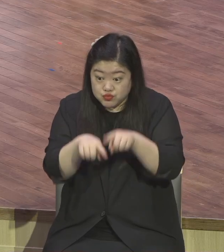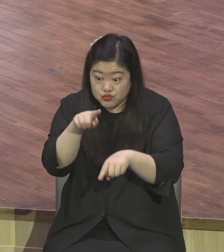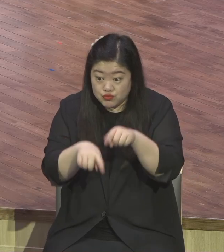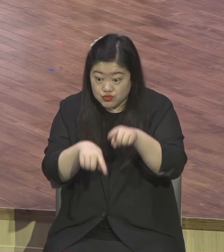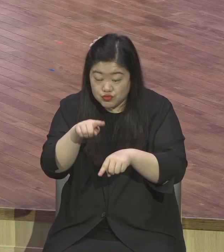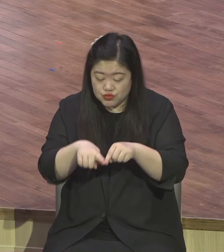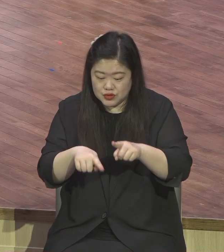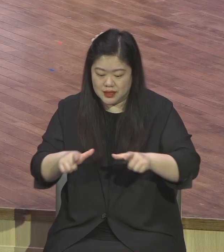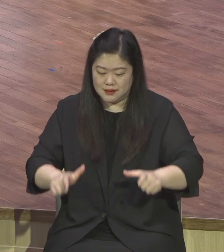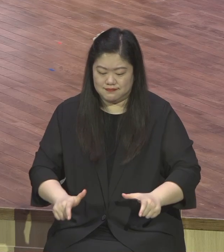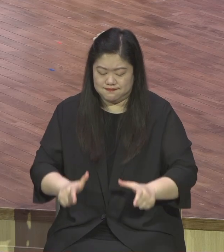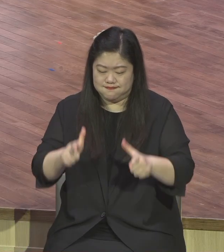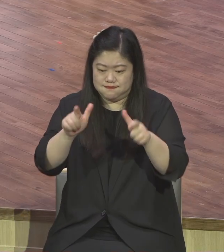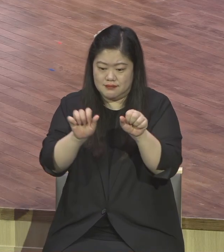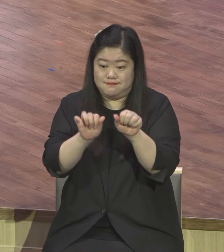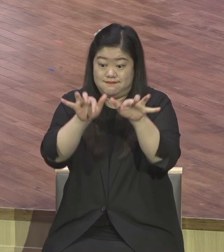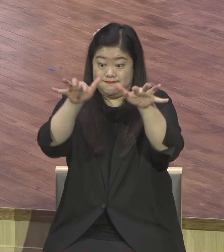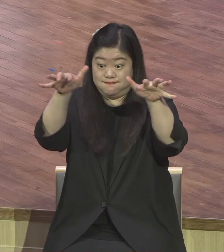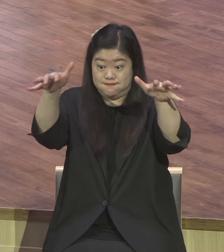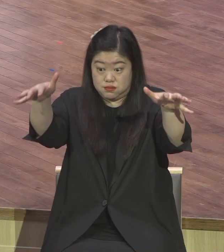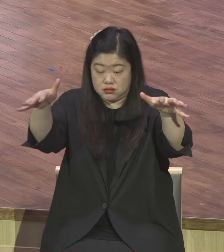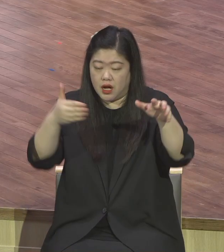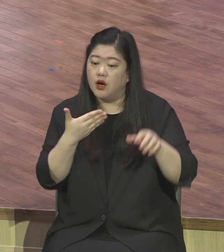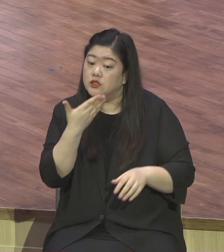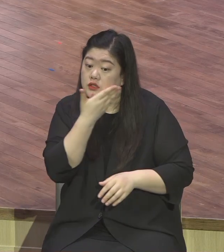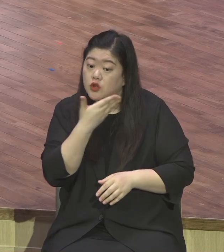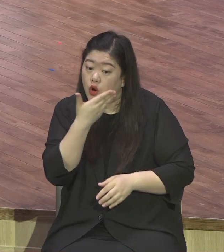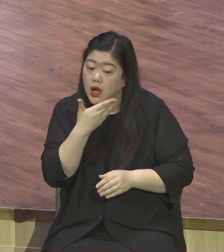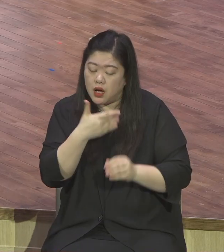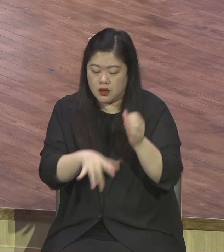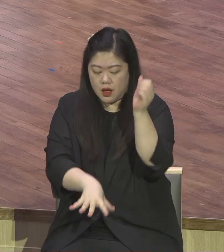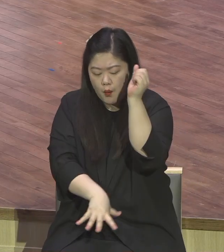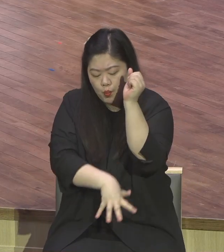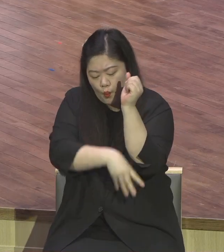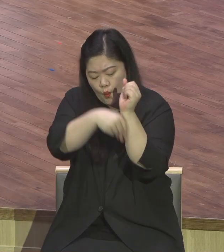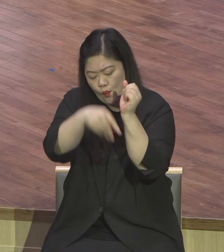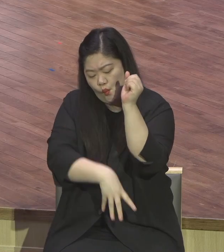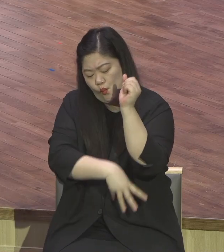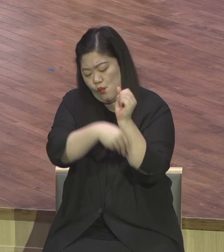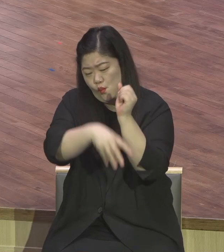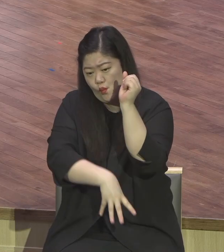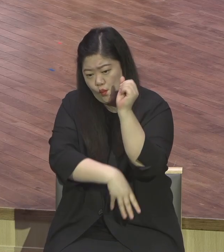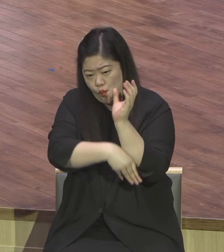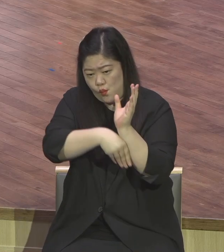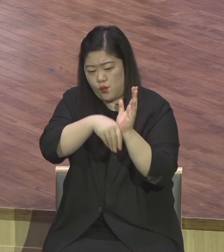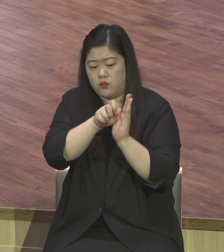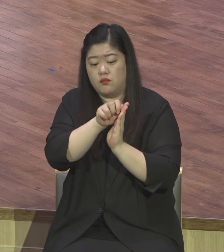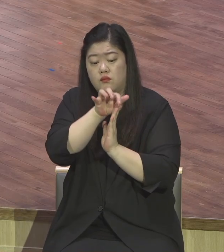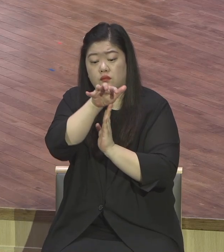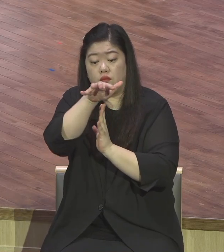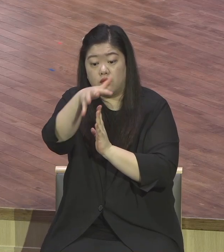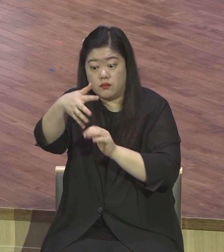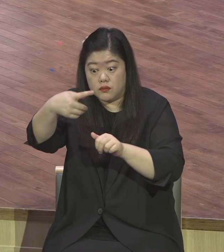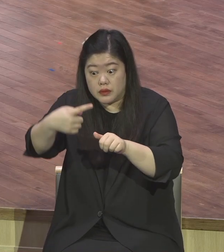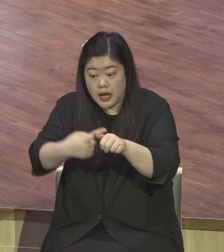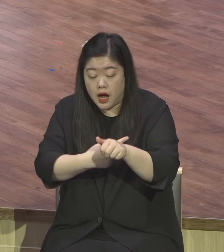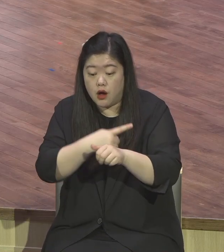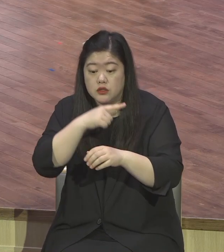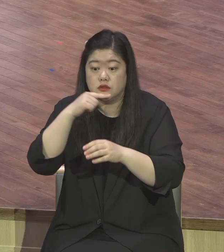나무가 그냥 영양만 받으면 저절로 다 맺히잖아요 영양 여러분 은혜만 받으면 열매는 나오게 되세요